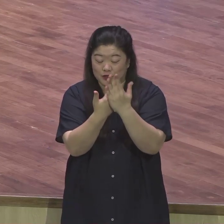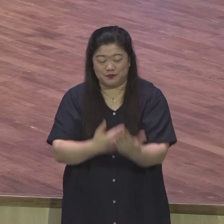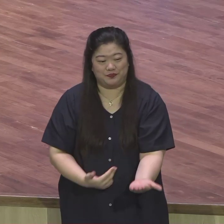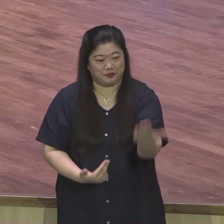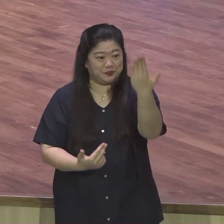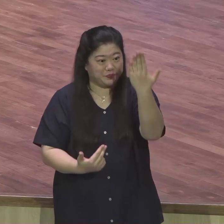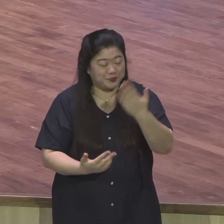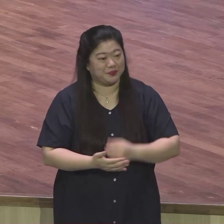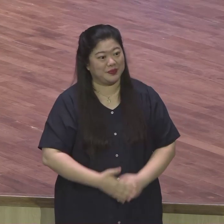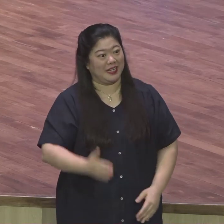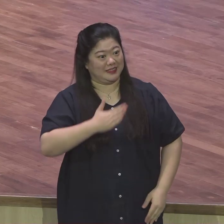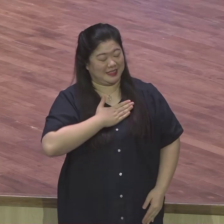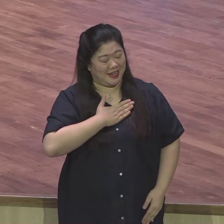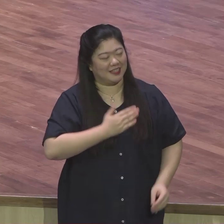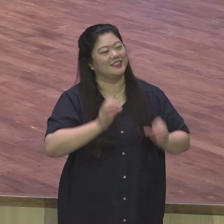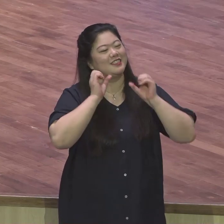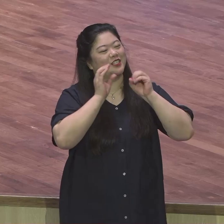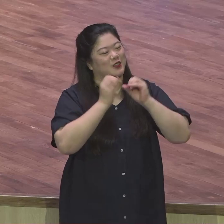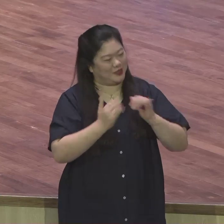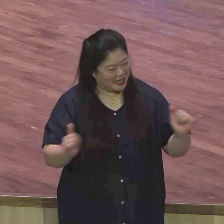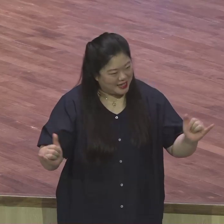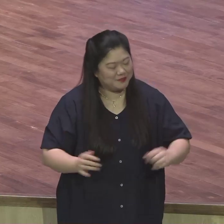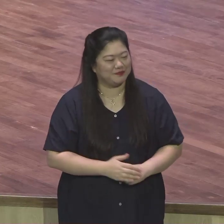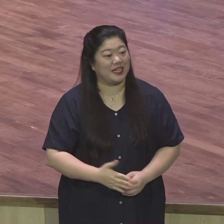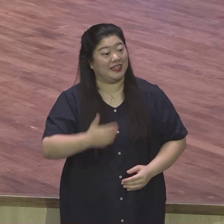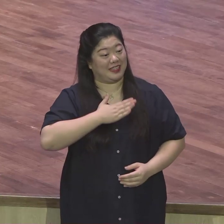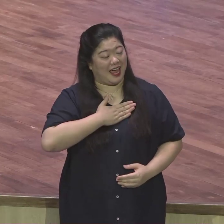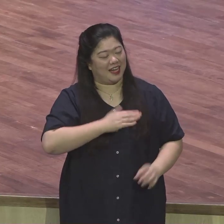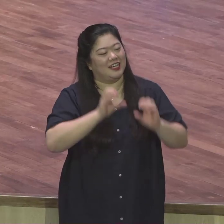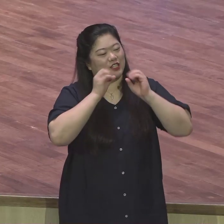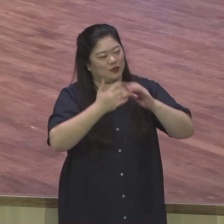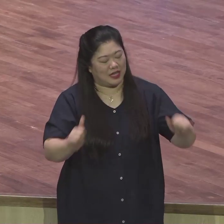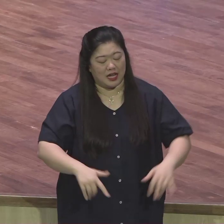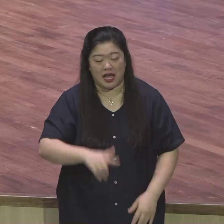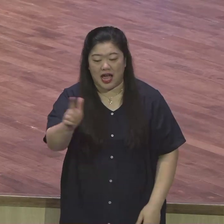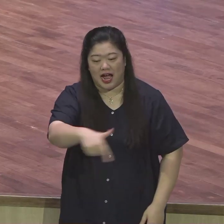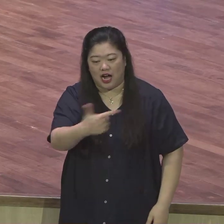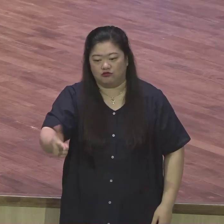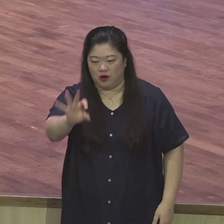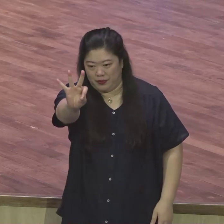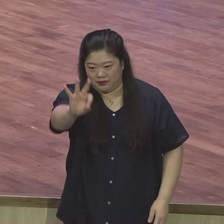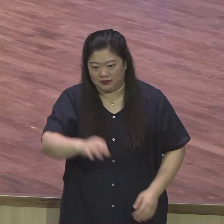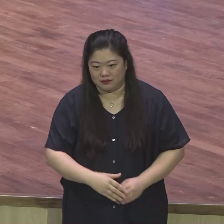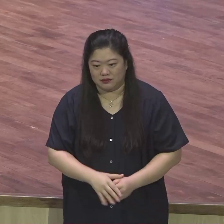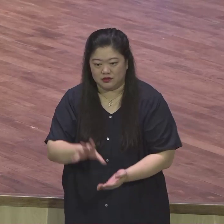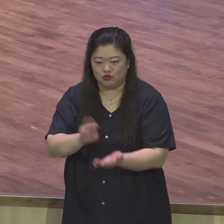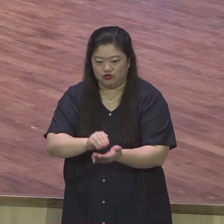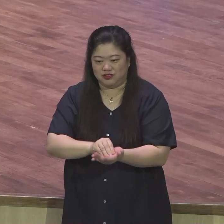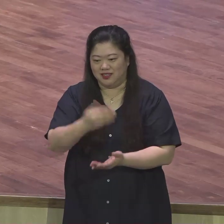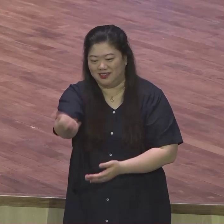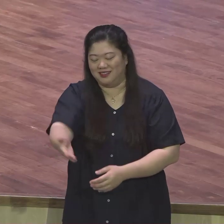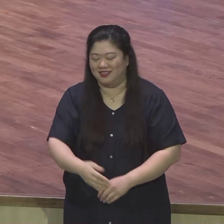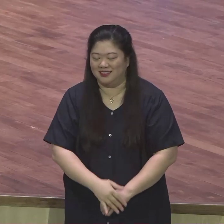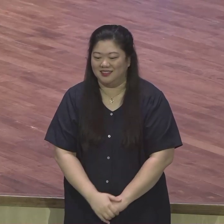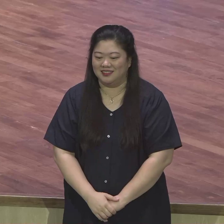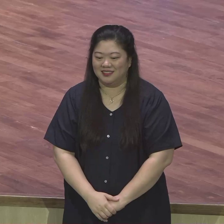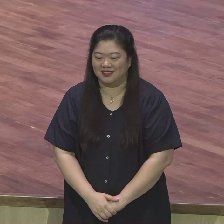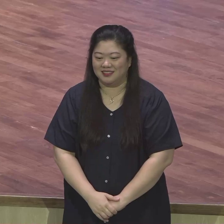아멘 생명 살리는 전도의 패러다임을 가지고 있으면요 요셉처럼 문제와 사건